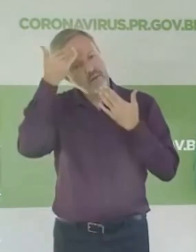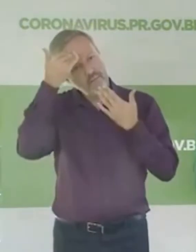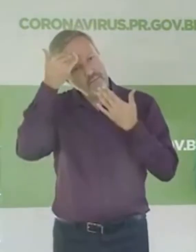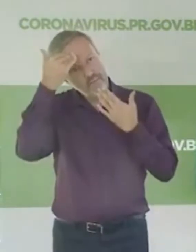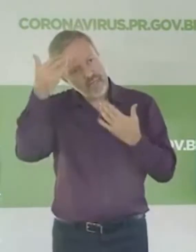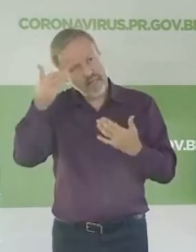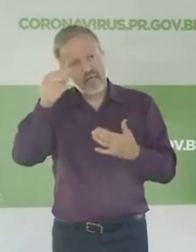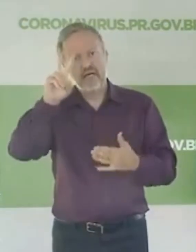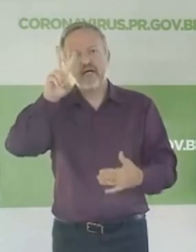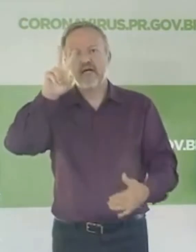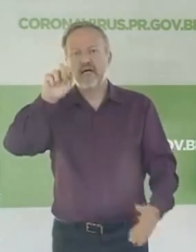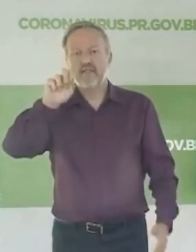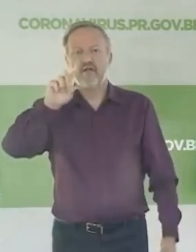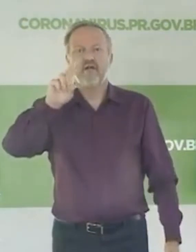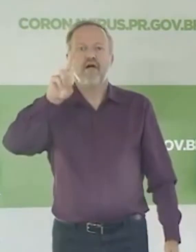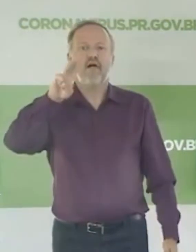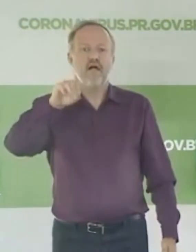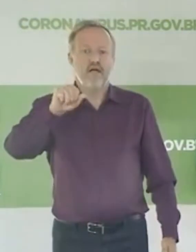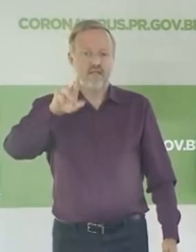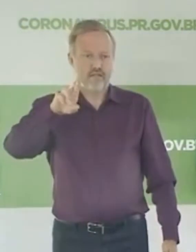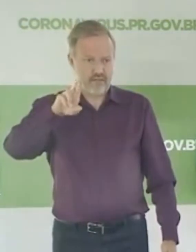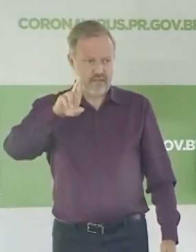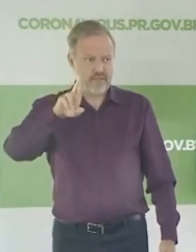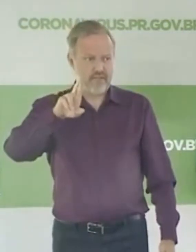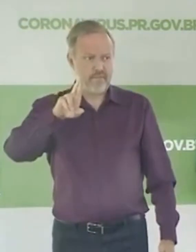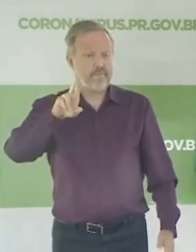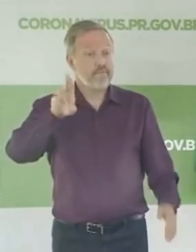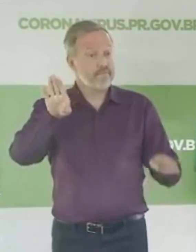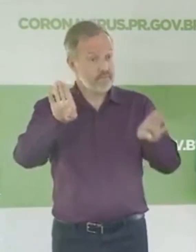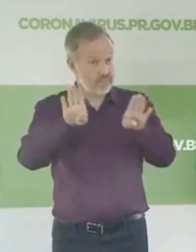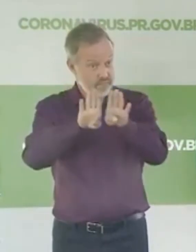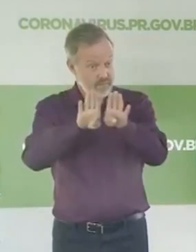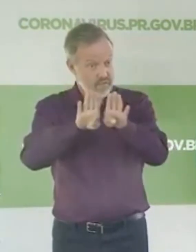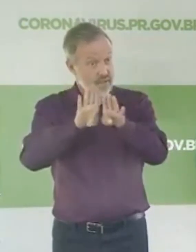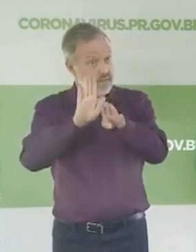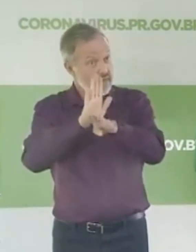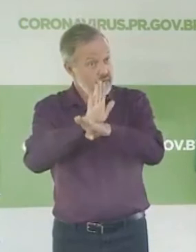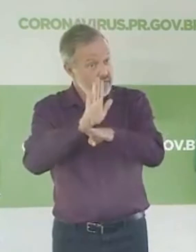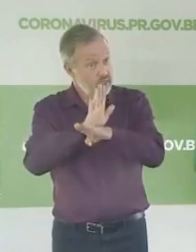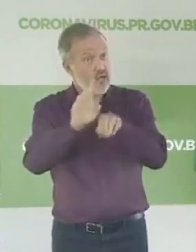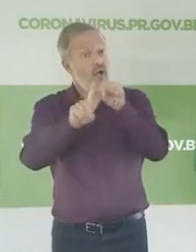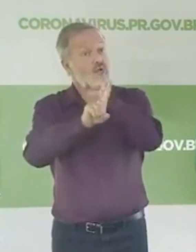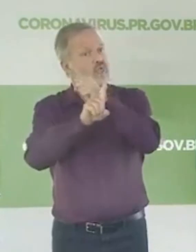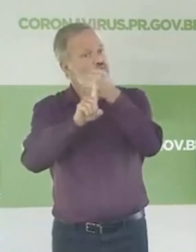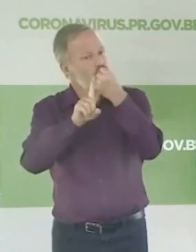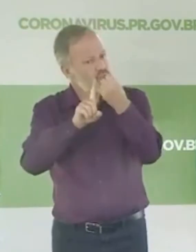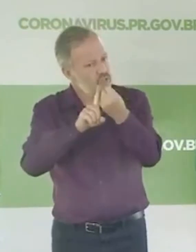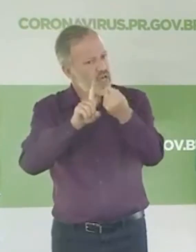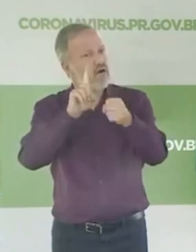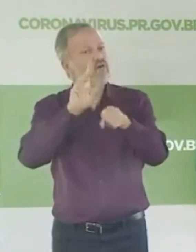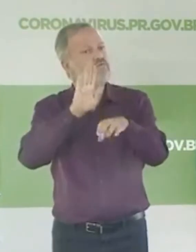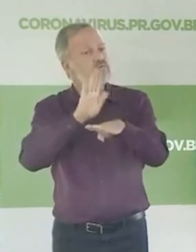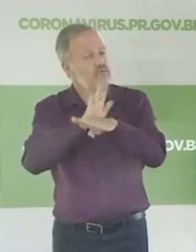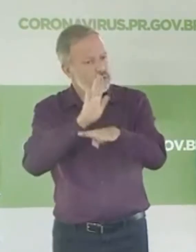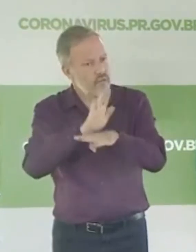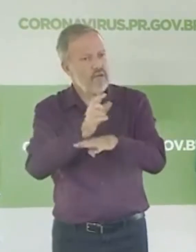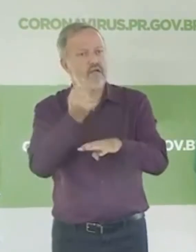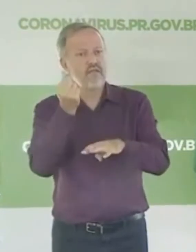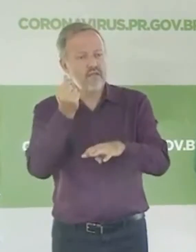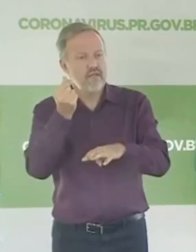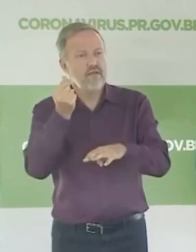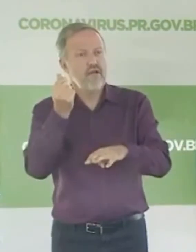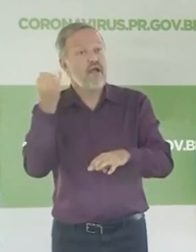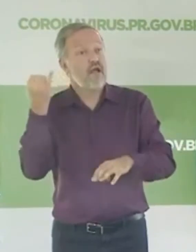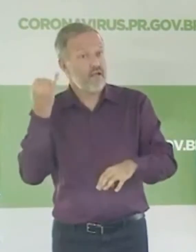dos coordenadores de todo esse projeto de planejamento na área social e econômica. E também, como ele reforçou aqui, é importante